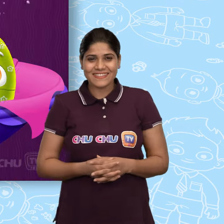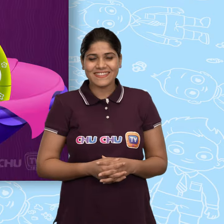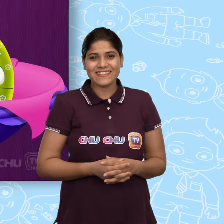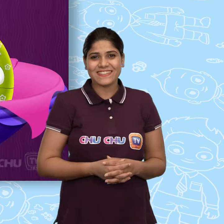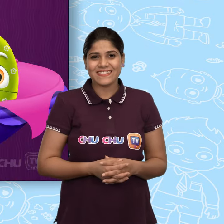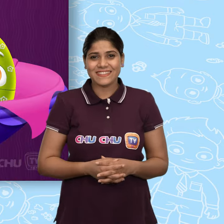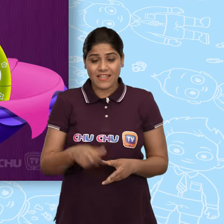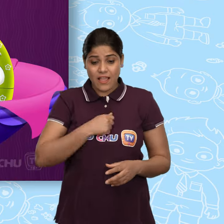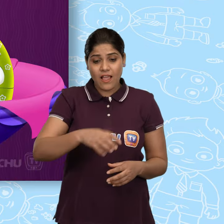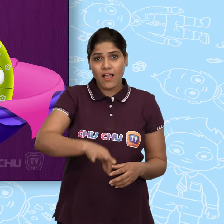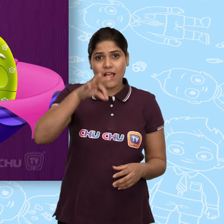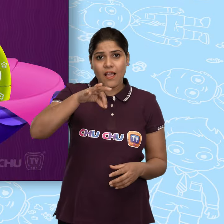मुझे उचाओ